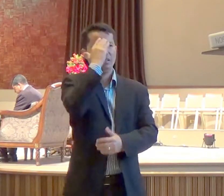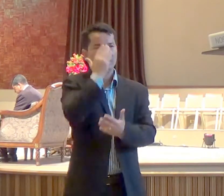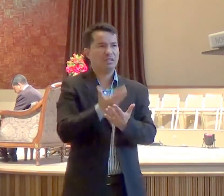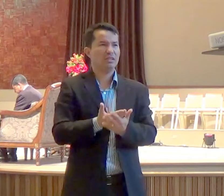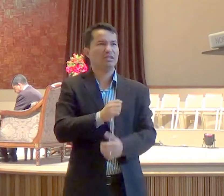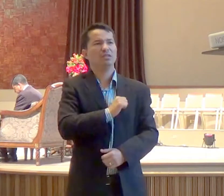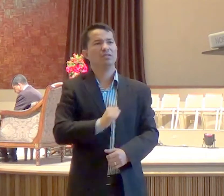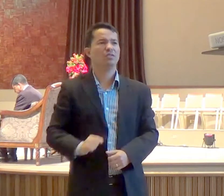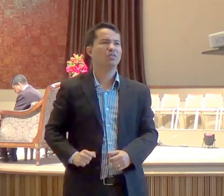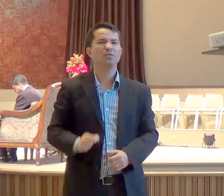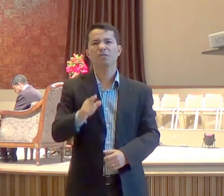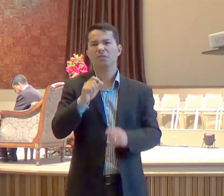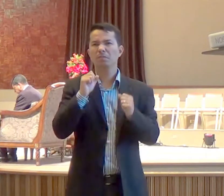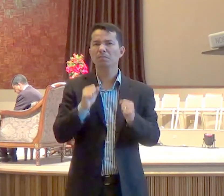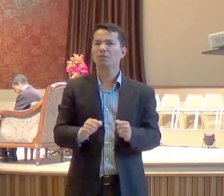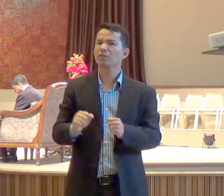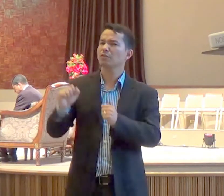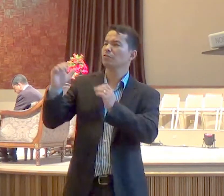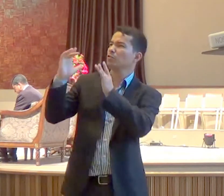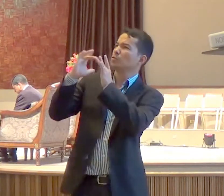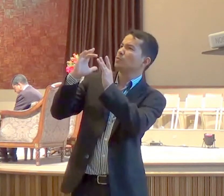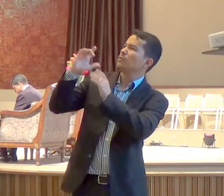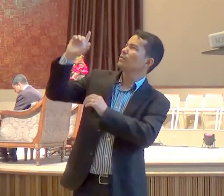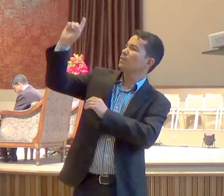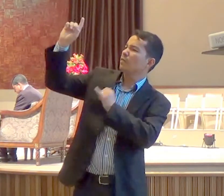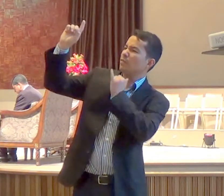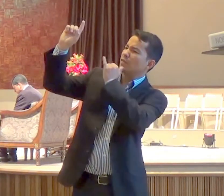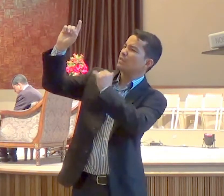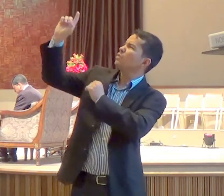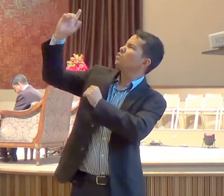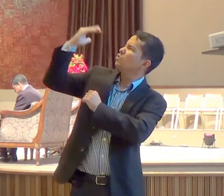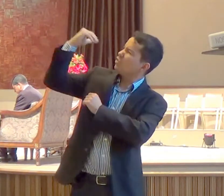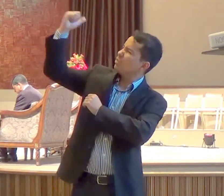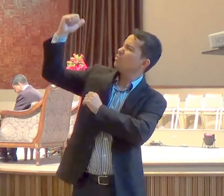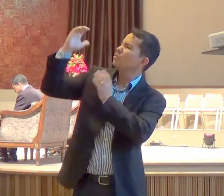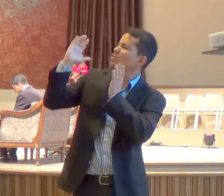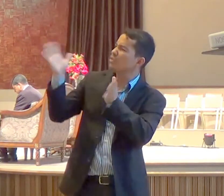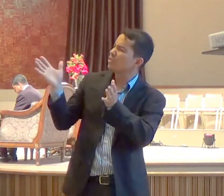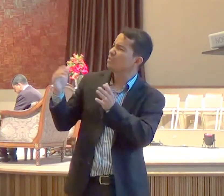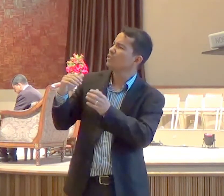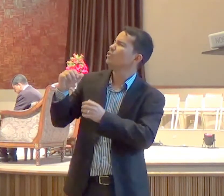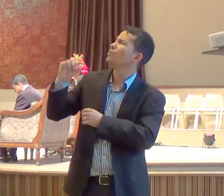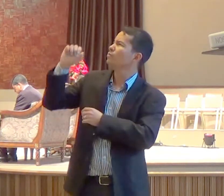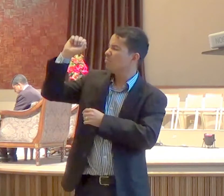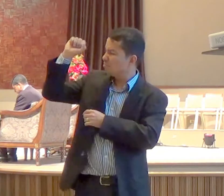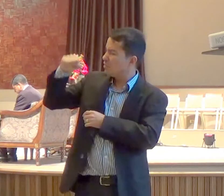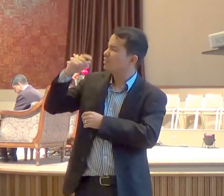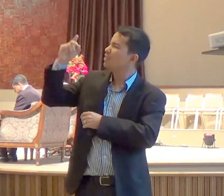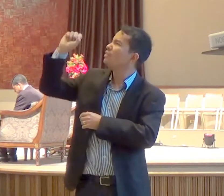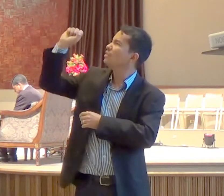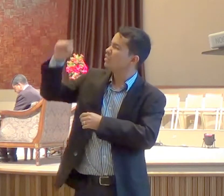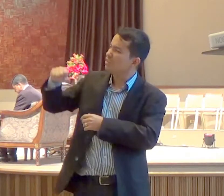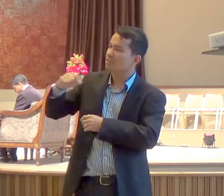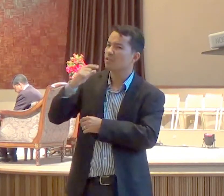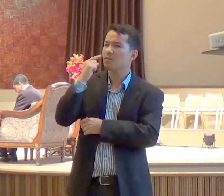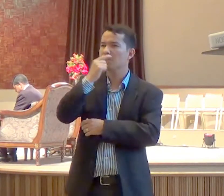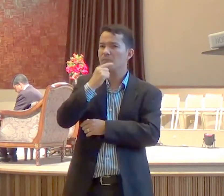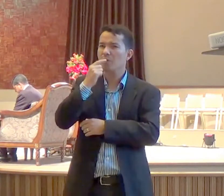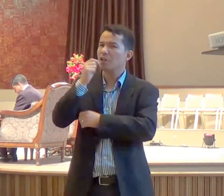diga para Deus Senhor, quantas vezes o Senhor me chamou, e eu disse sim, com a minha boca, e não com as minhas obras,